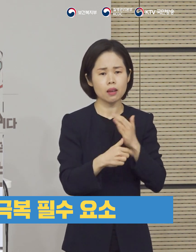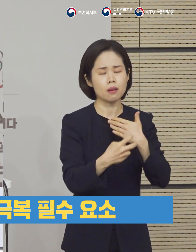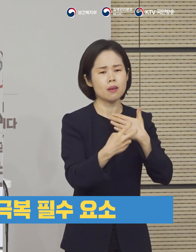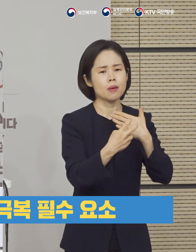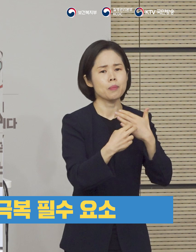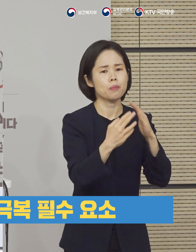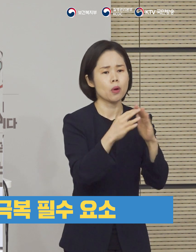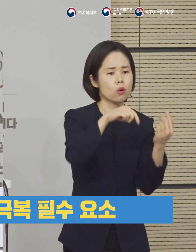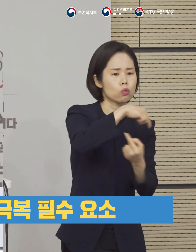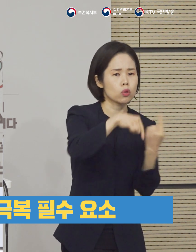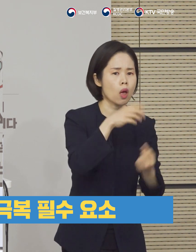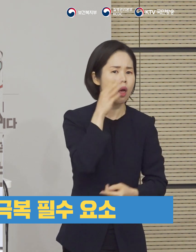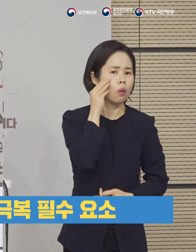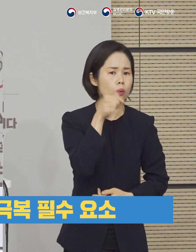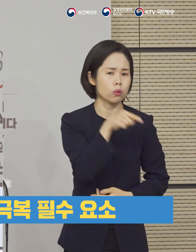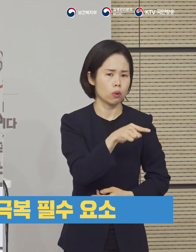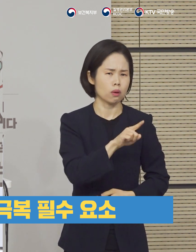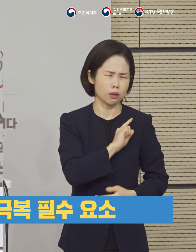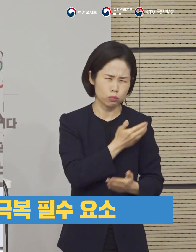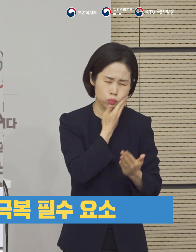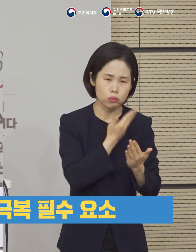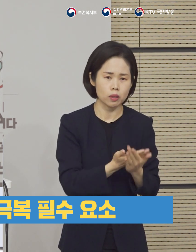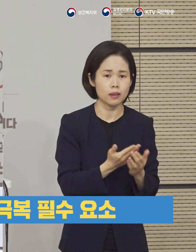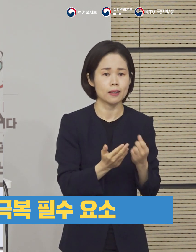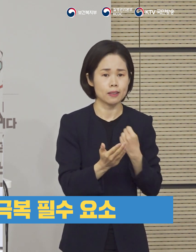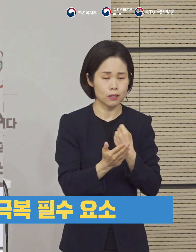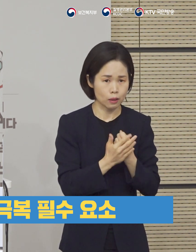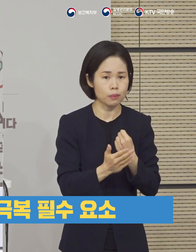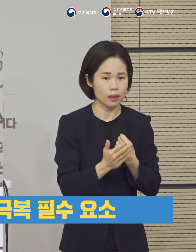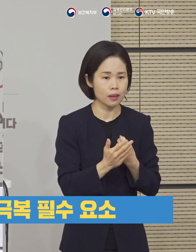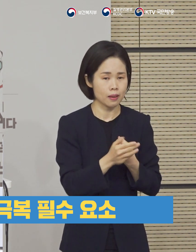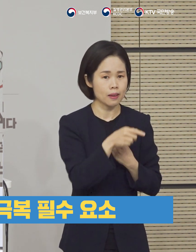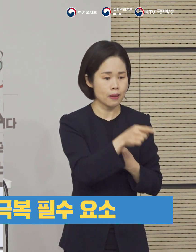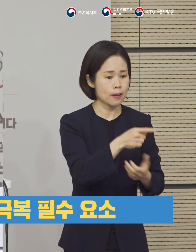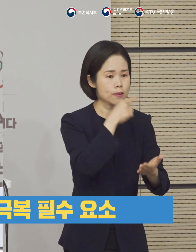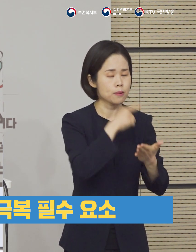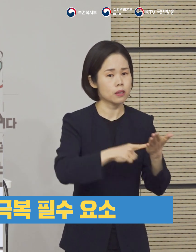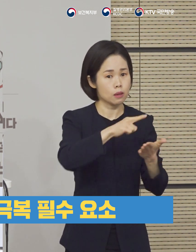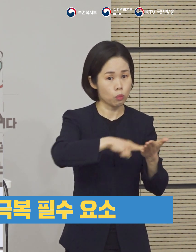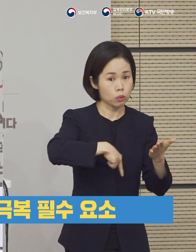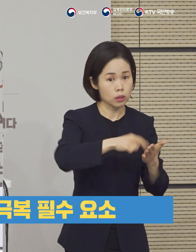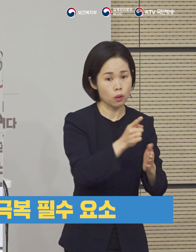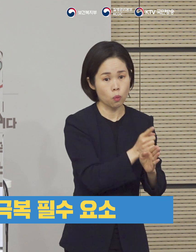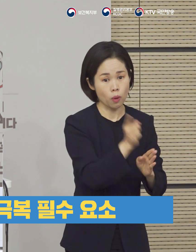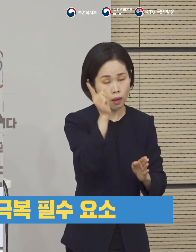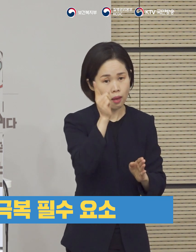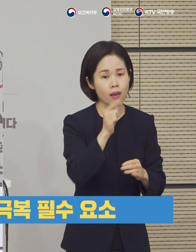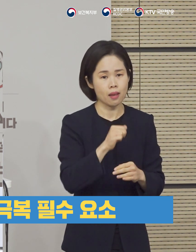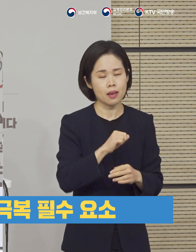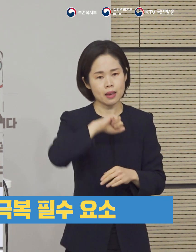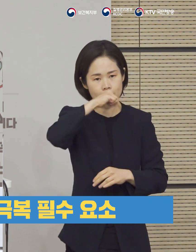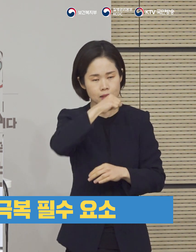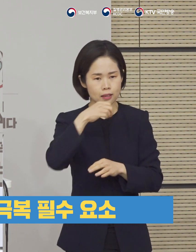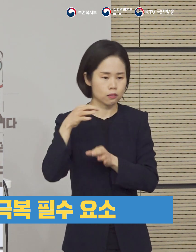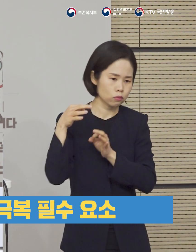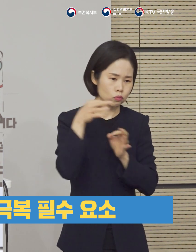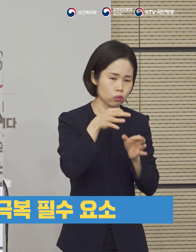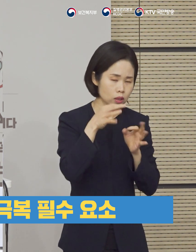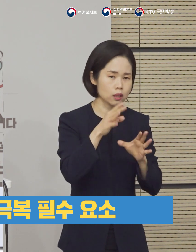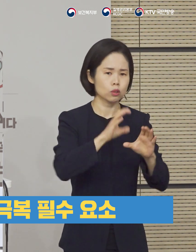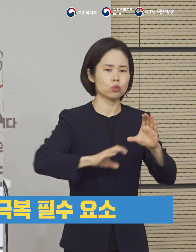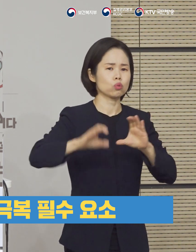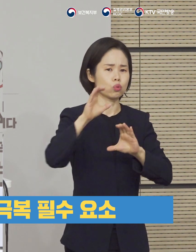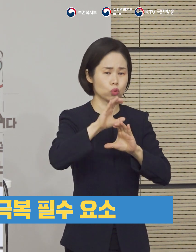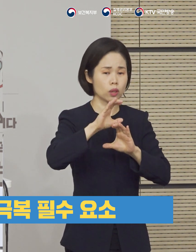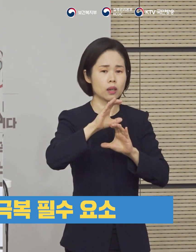극복하는 데 있어서 필수적인 그러한 요소라는 점을 분명히 인식하고 손실보상 이외에도 예산을